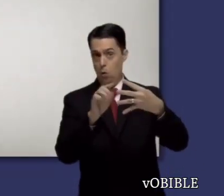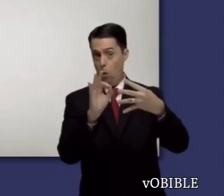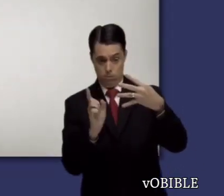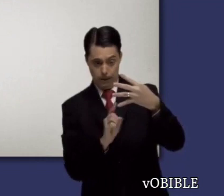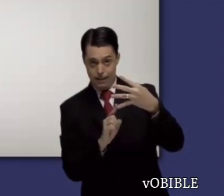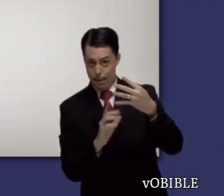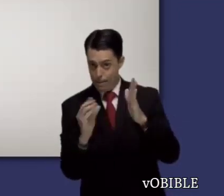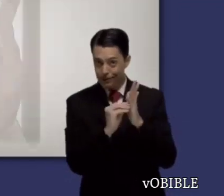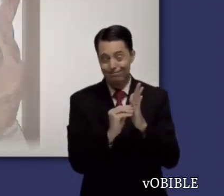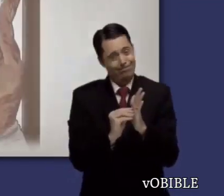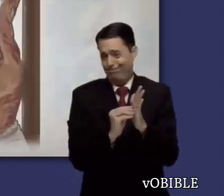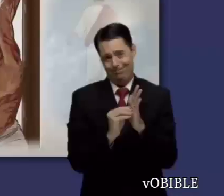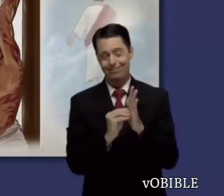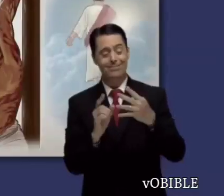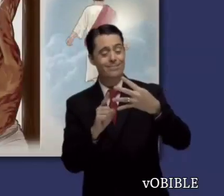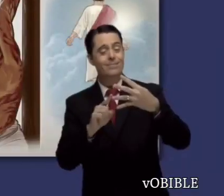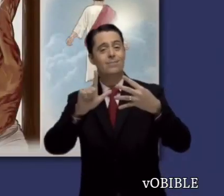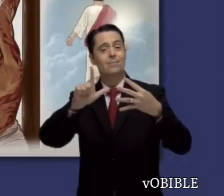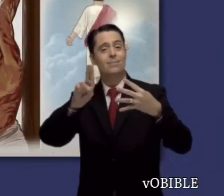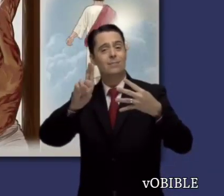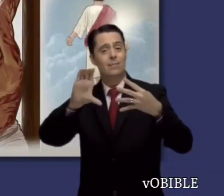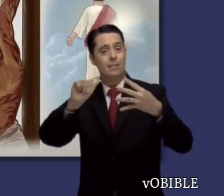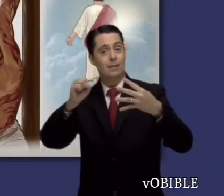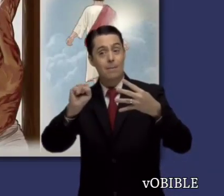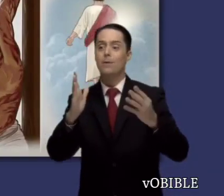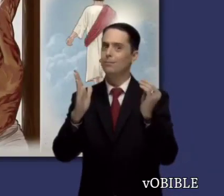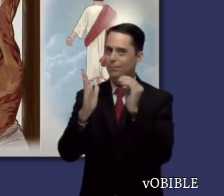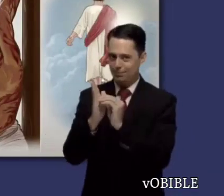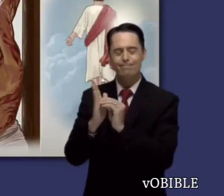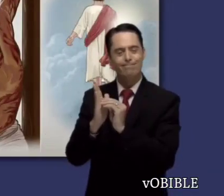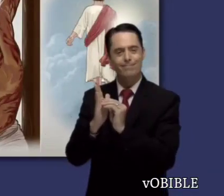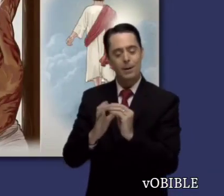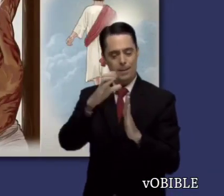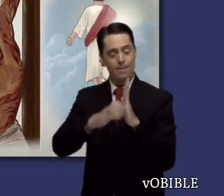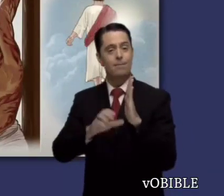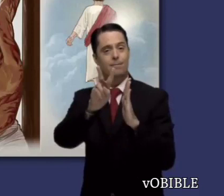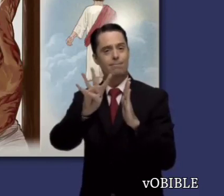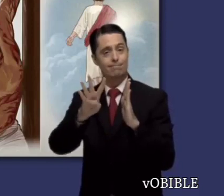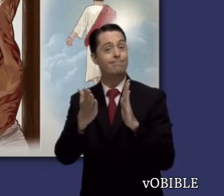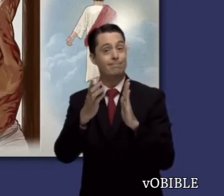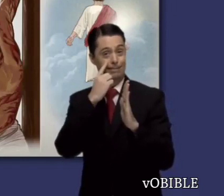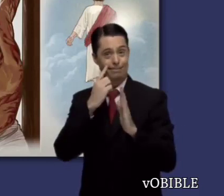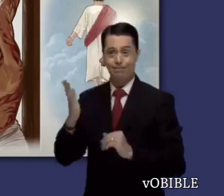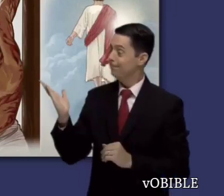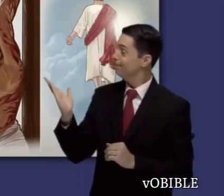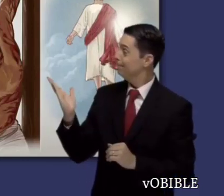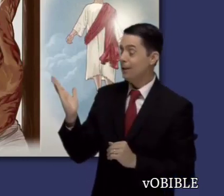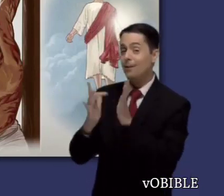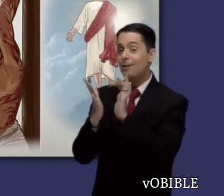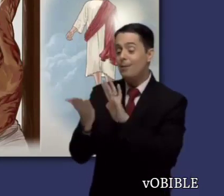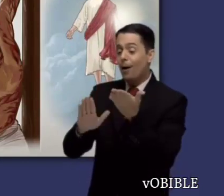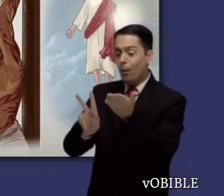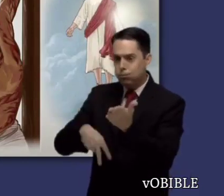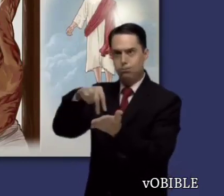El capítulo final recoge sucesos relacionados con la resurrección de Jesús. Lucas es el único evangelista que describe la